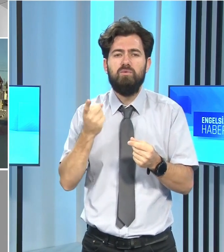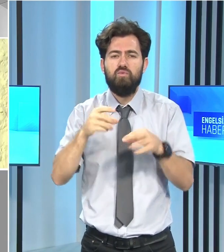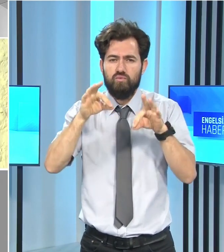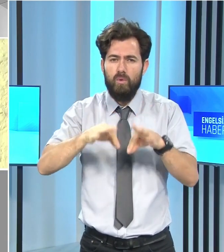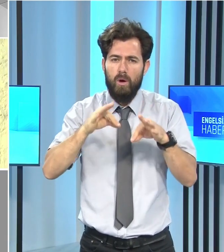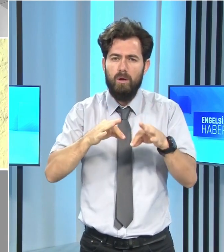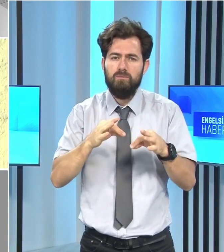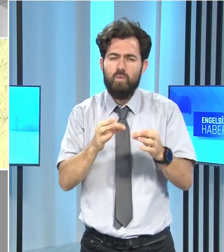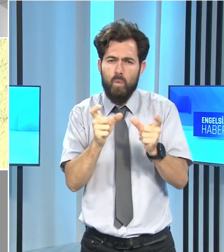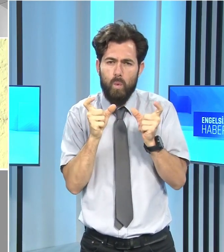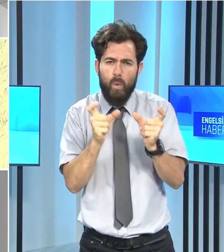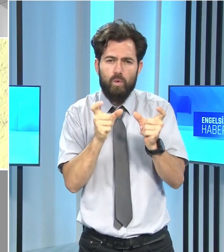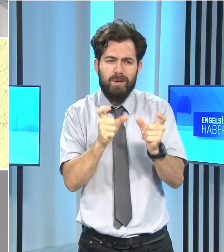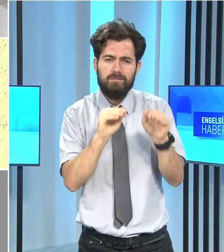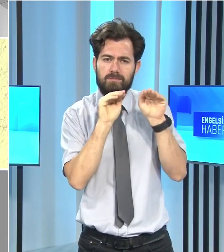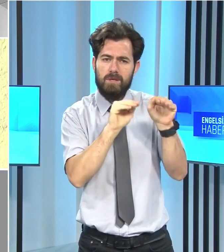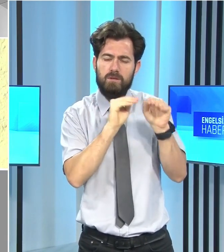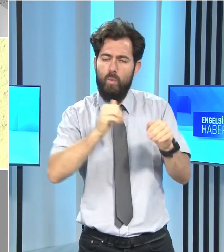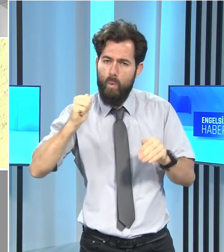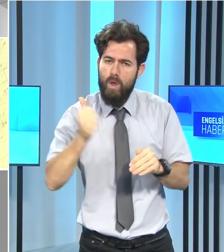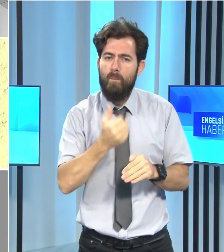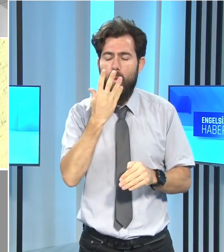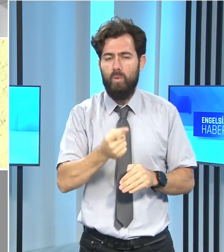fiili garantörlüğünün önemine değindi.